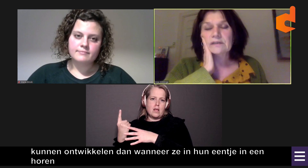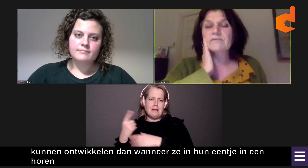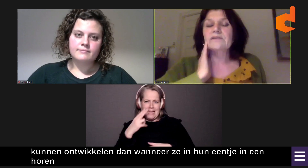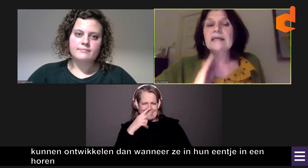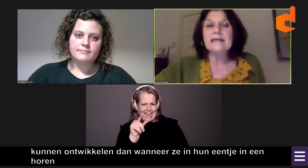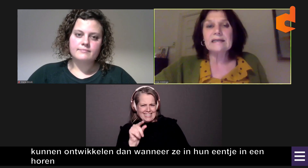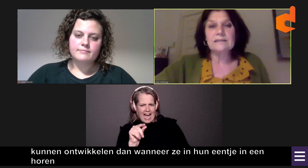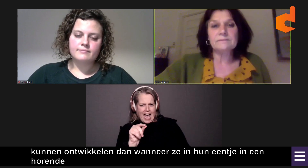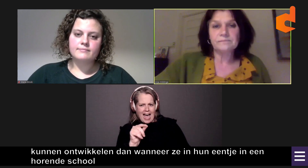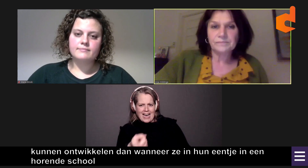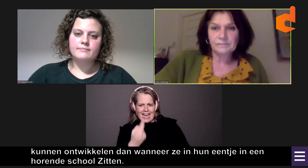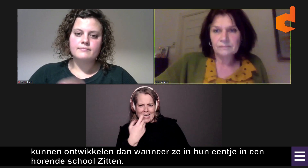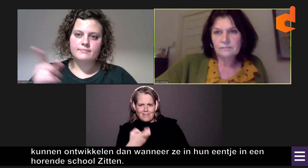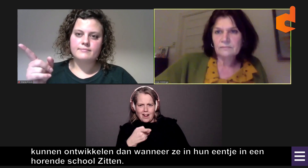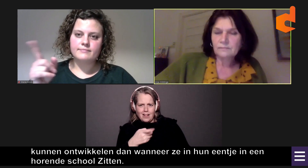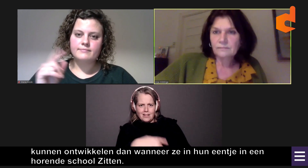wil reageren.